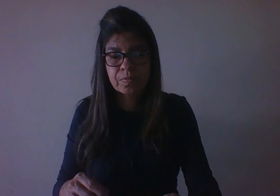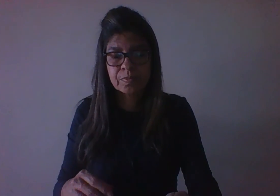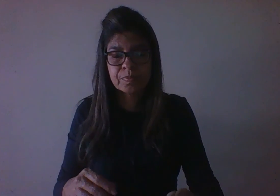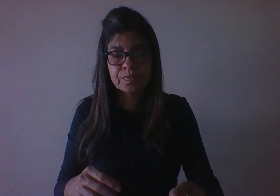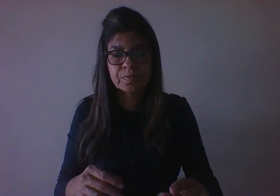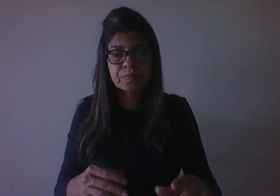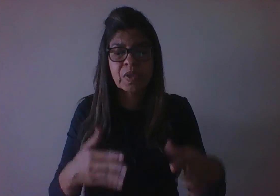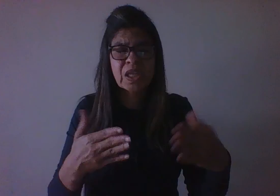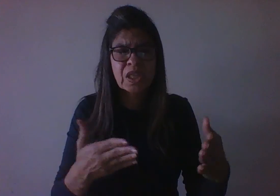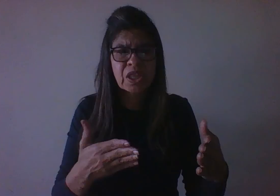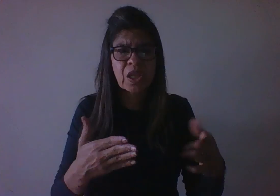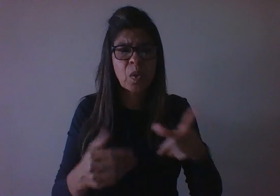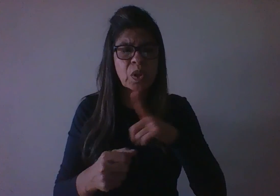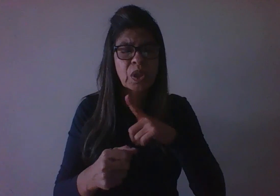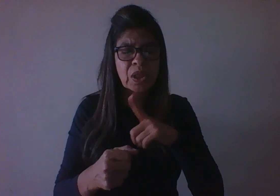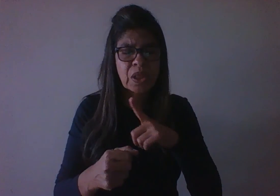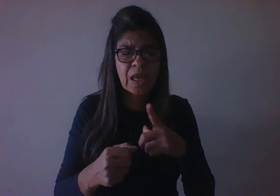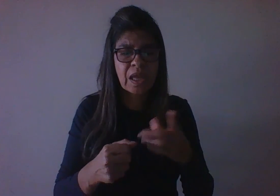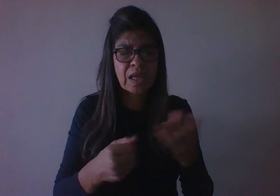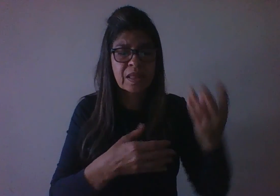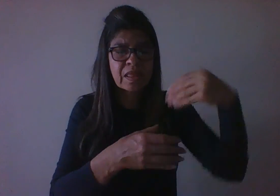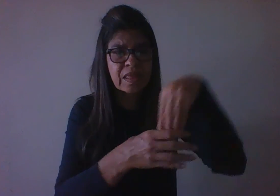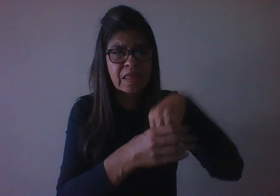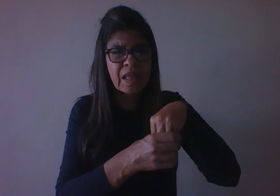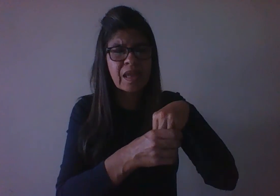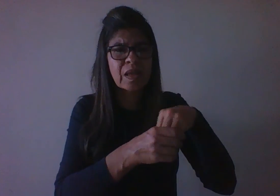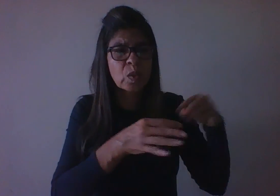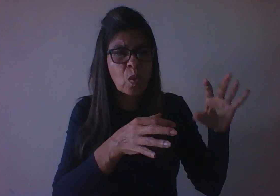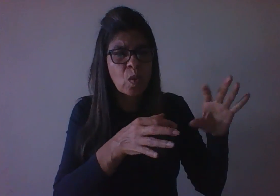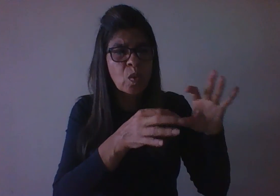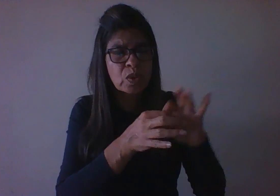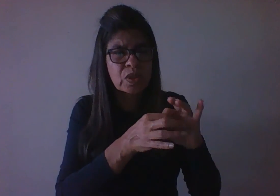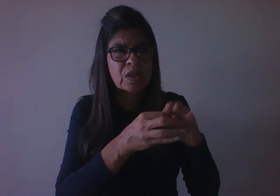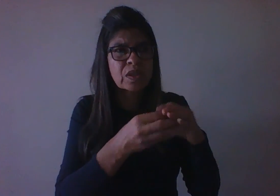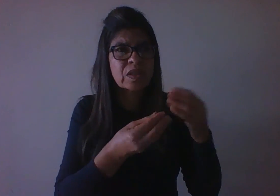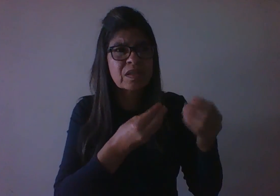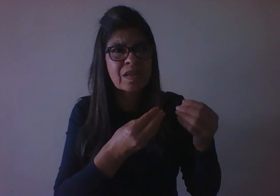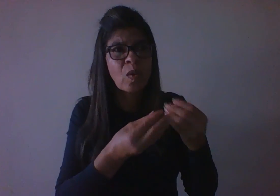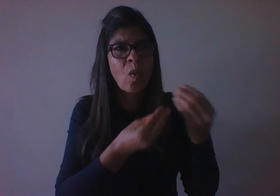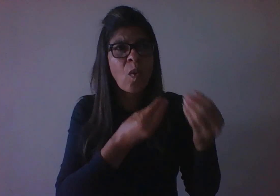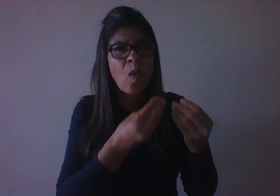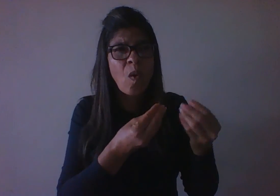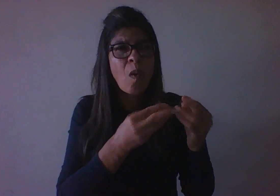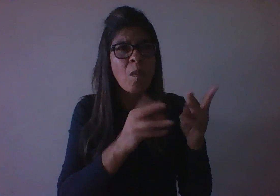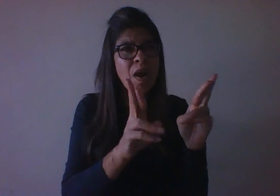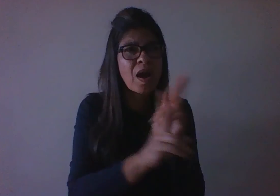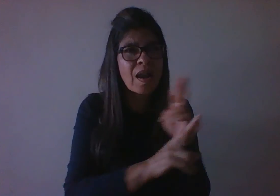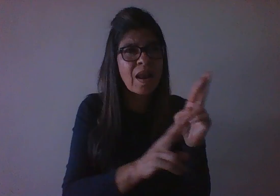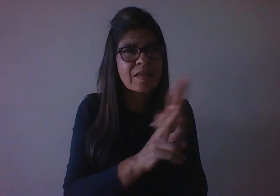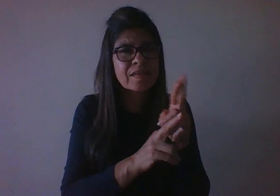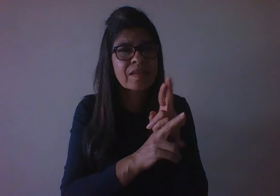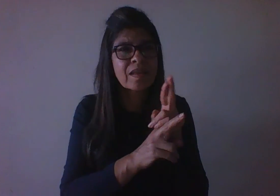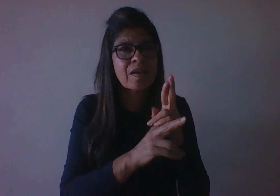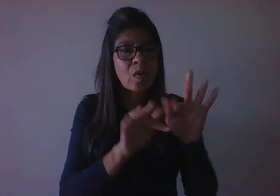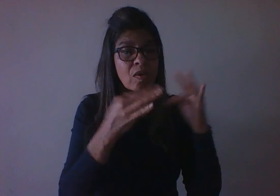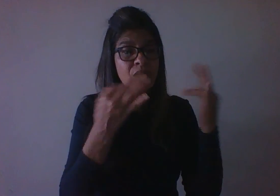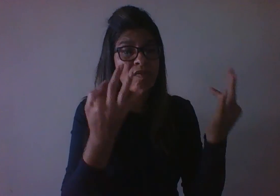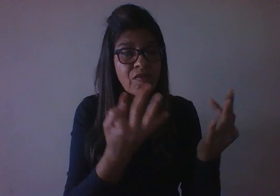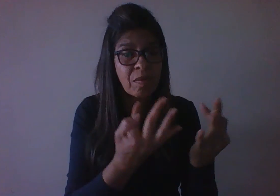O contexto diz da relação que ele estabelece com seus pares, na família, nas rodas de convivência, com os amigos,